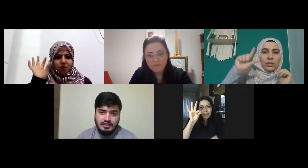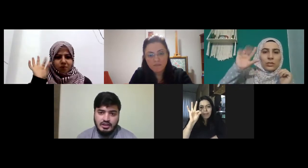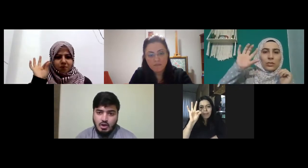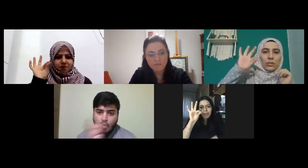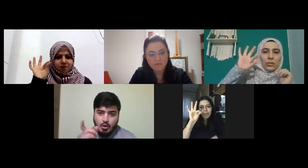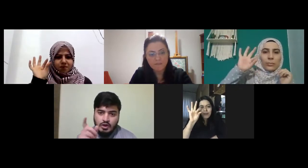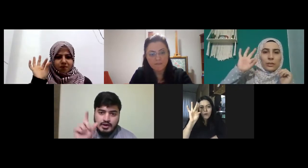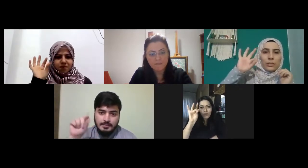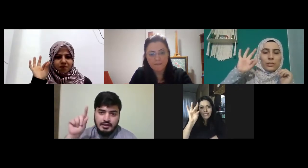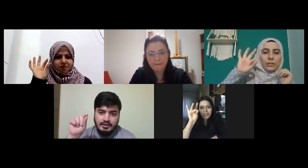on on iki